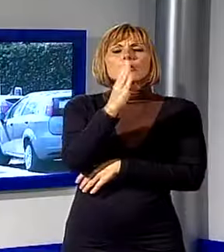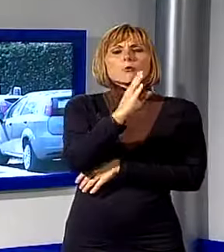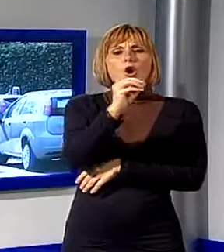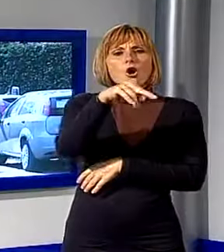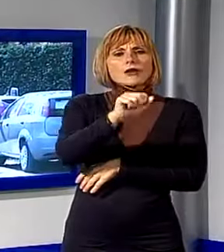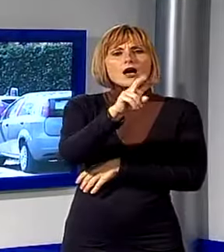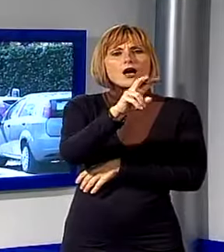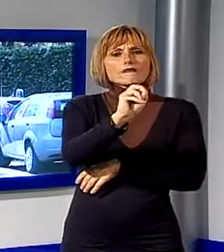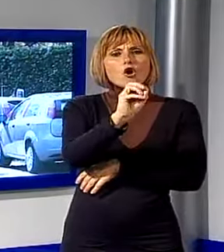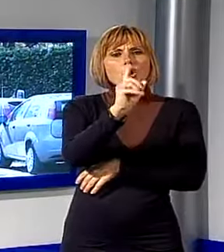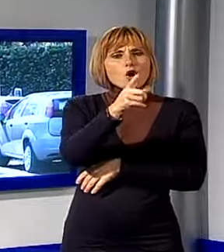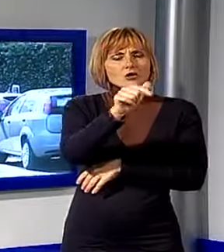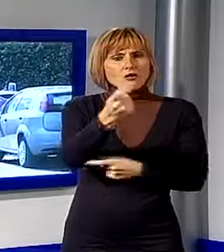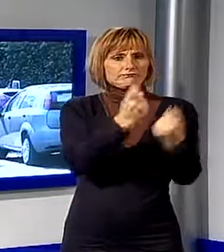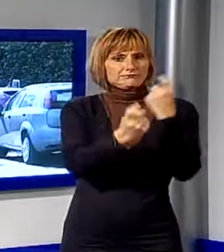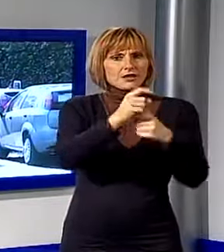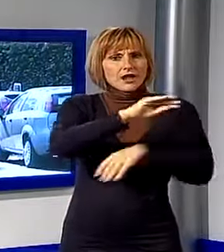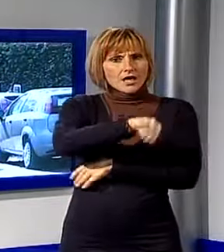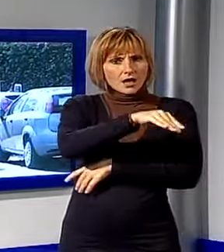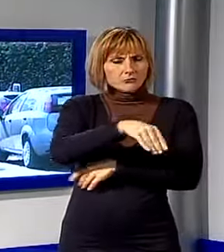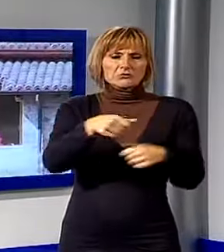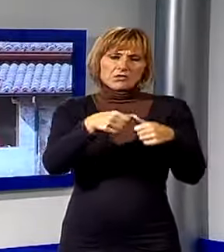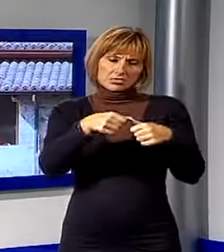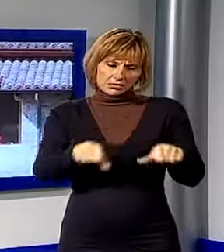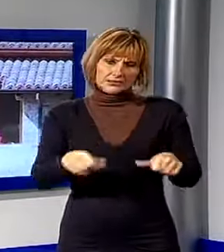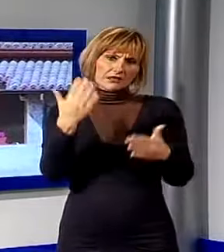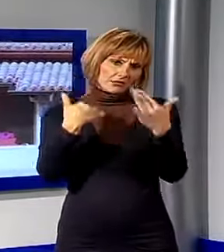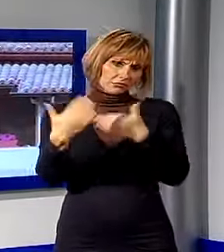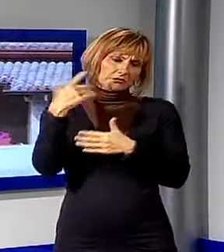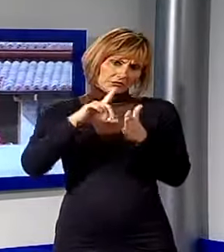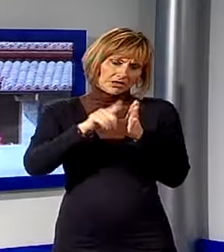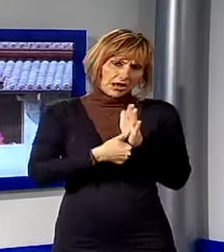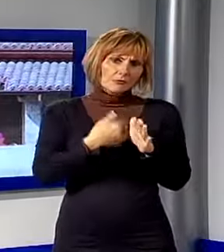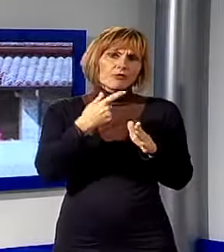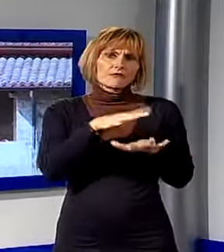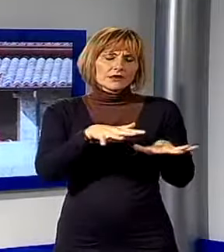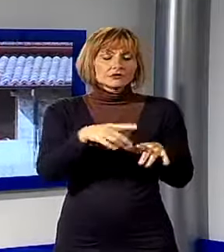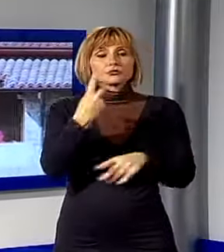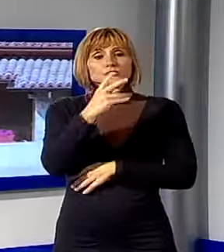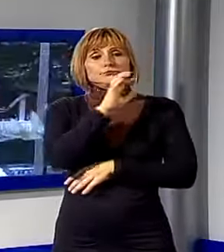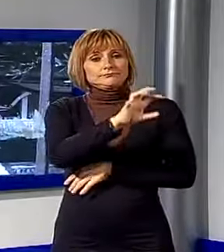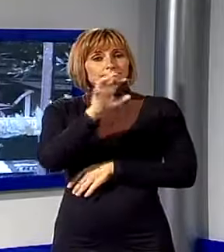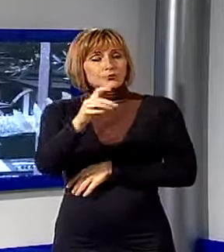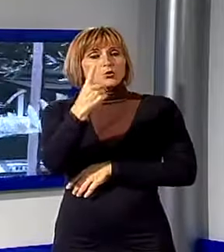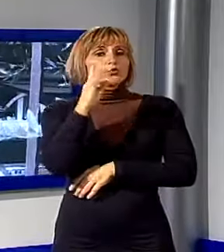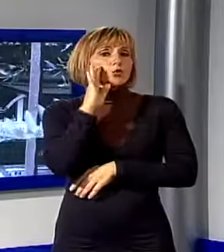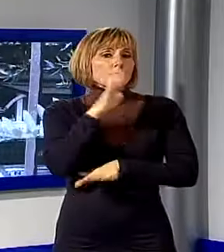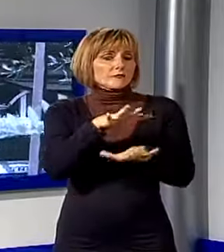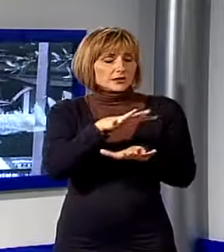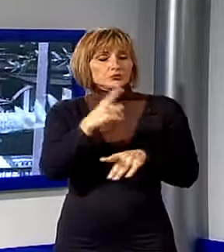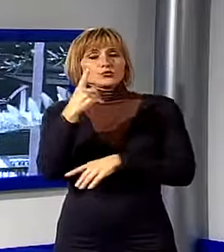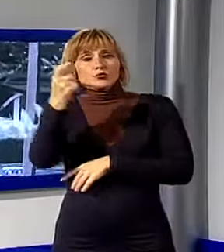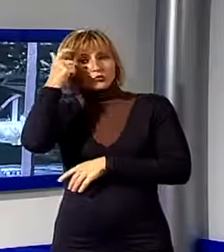originario di Napoli ma da tempo residente a Viareggio e denunciato a piede libero due persone, un viareggino e un tunisino.